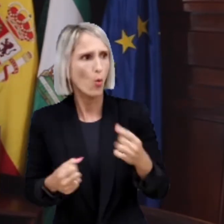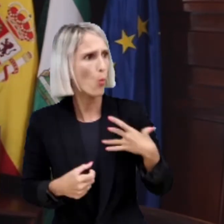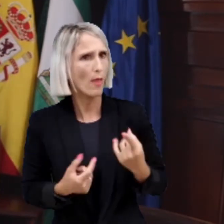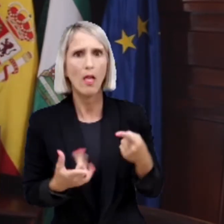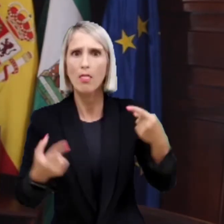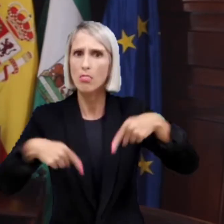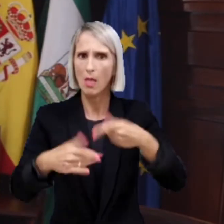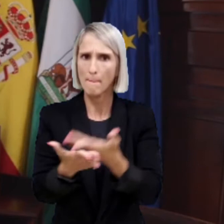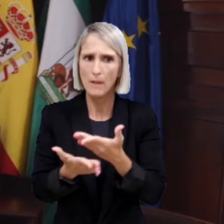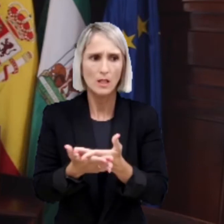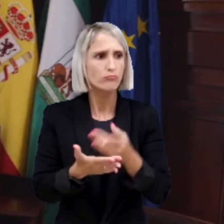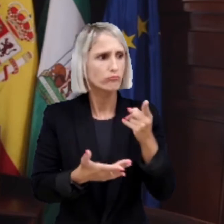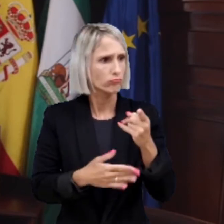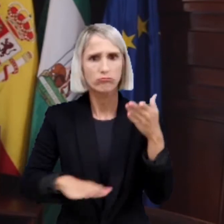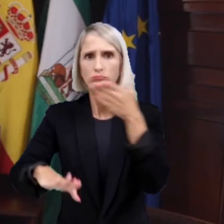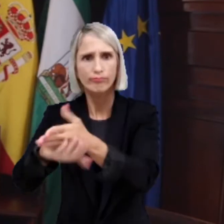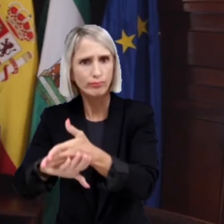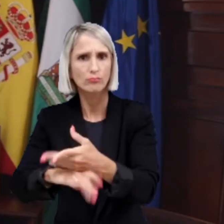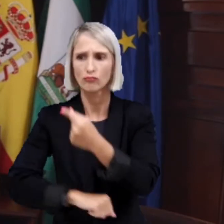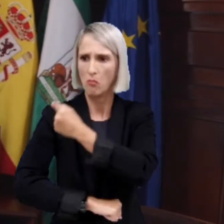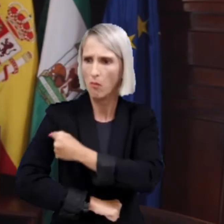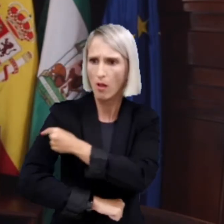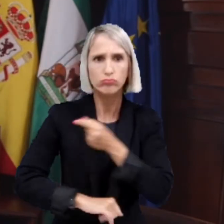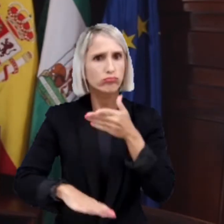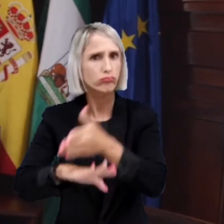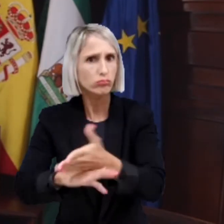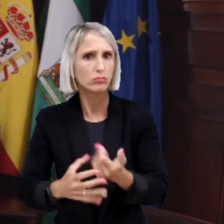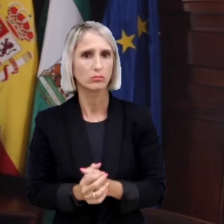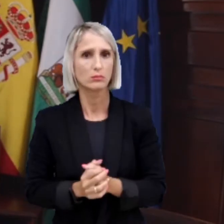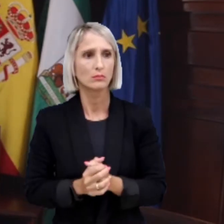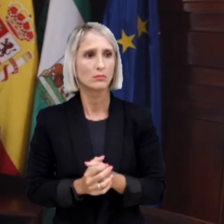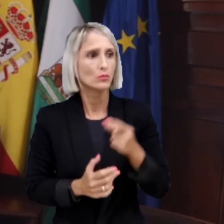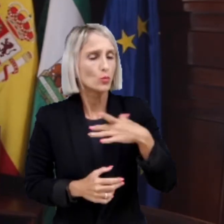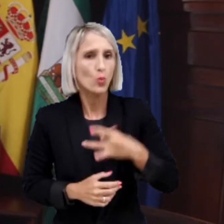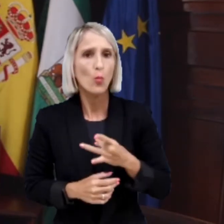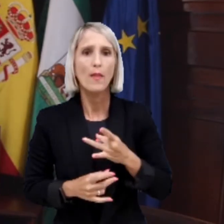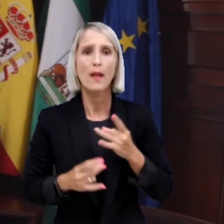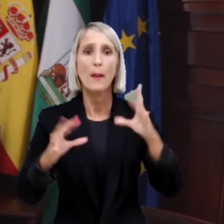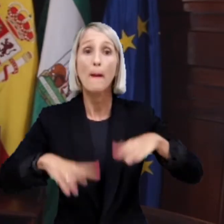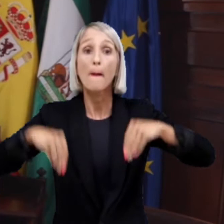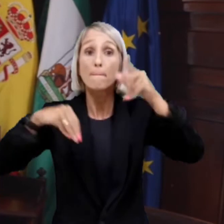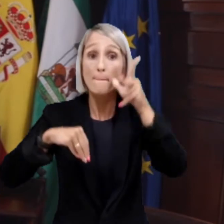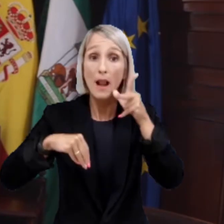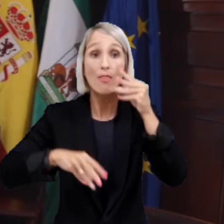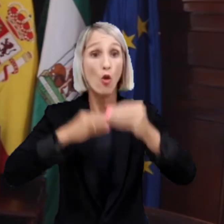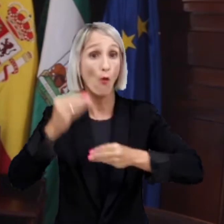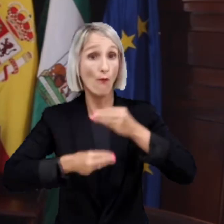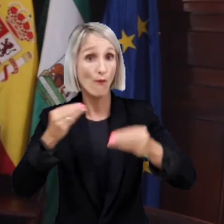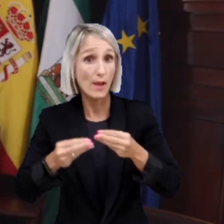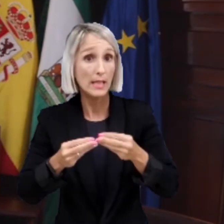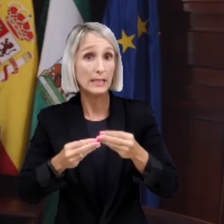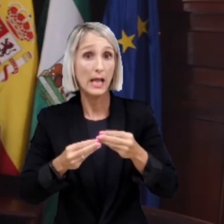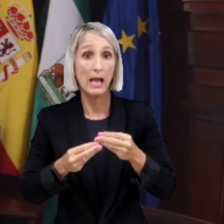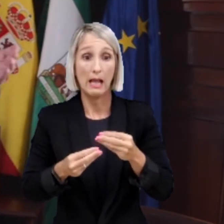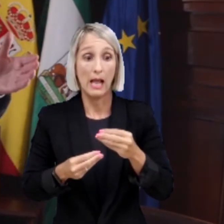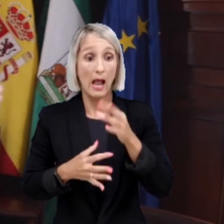en el centro de salud te dan cita pedida por ti, ve a ella, sin ninguna duda, ve a la vacuna. Si te das la posibilidad de ir